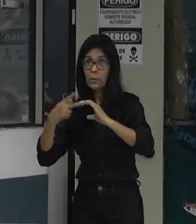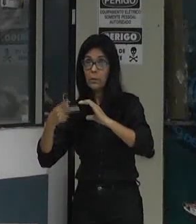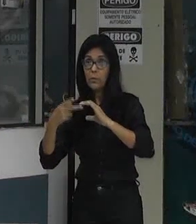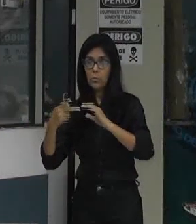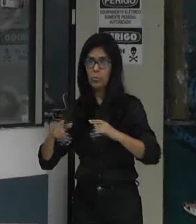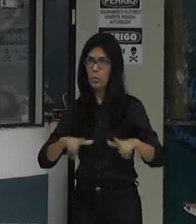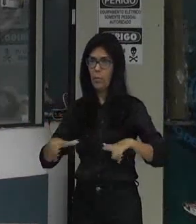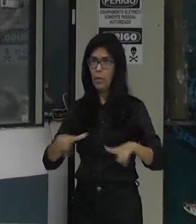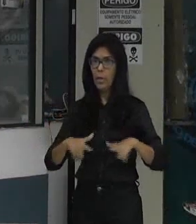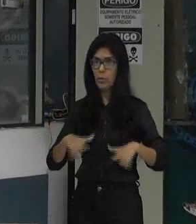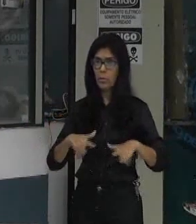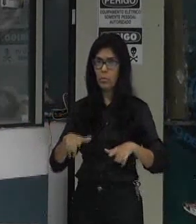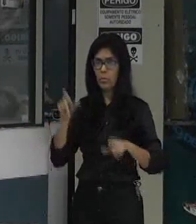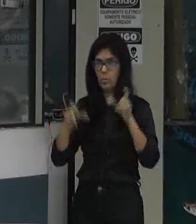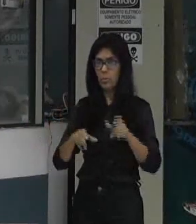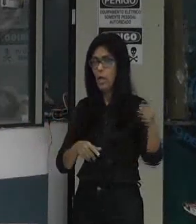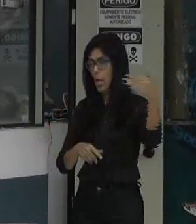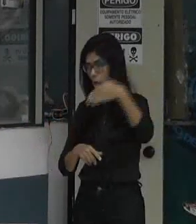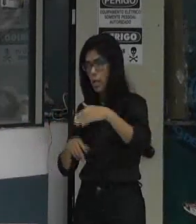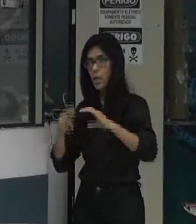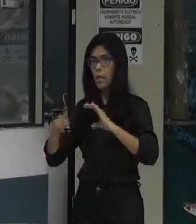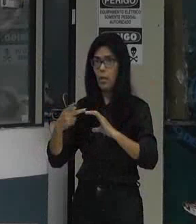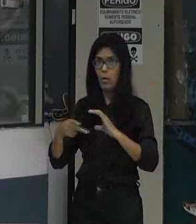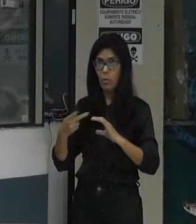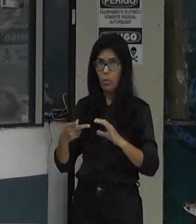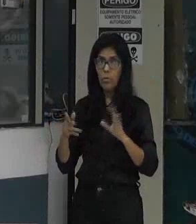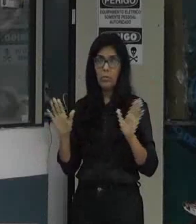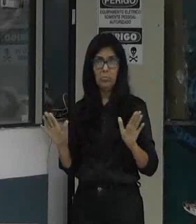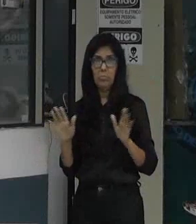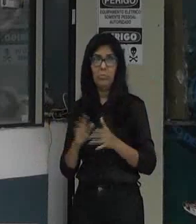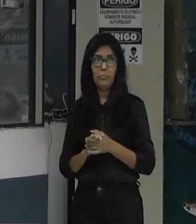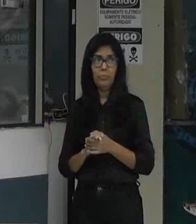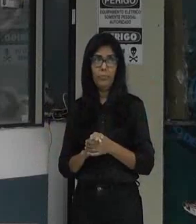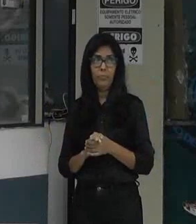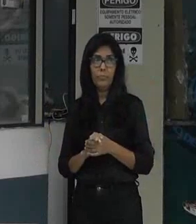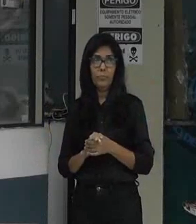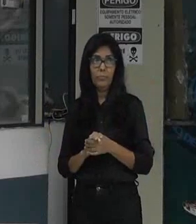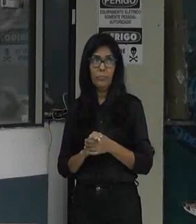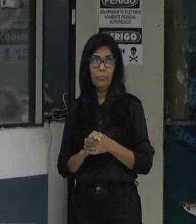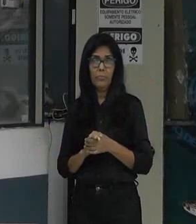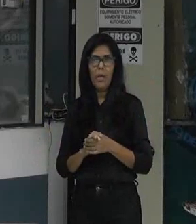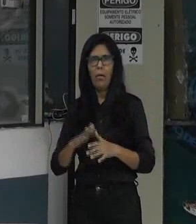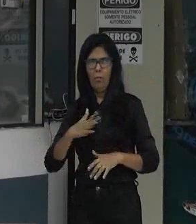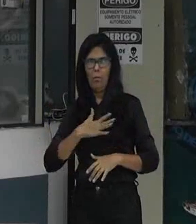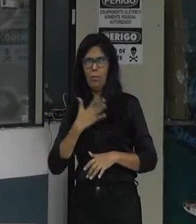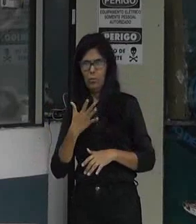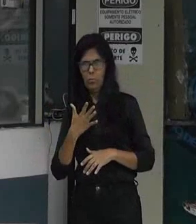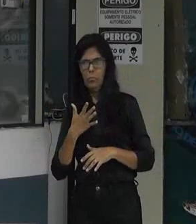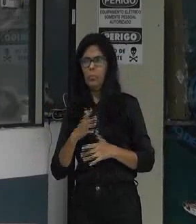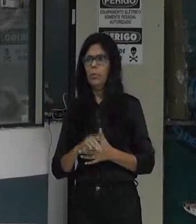não temos um resultado difícil sobre apenas conjeturas mas no mínimo eu preciso sobre isso e